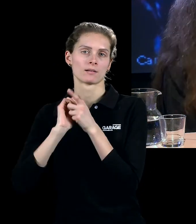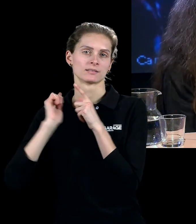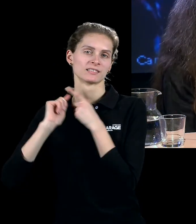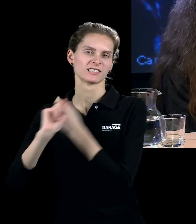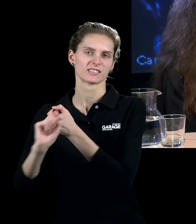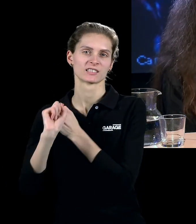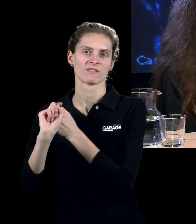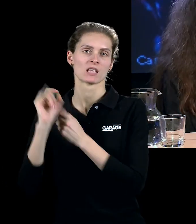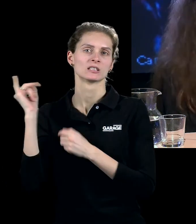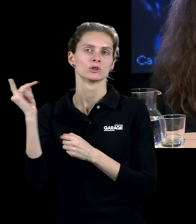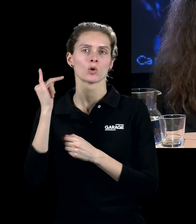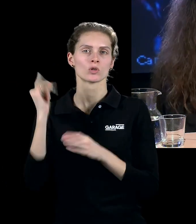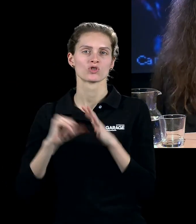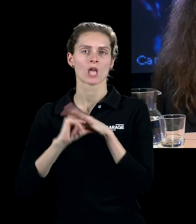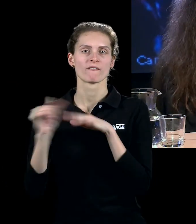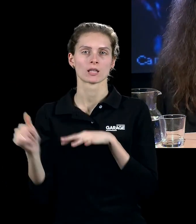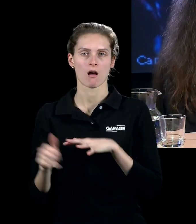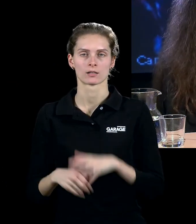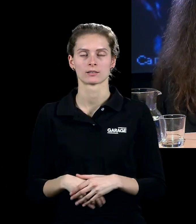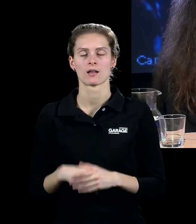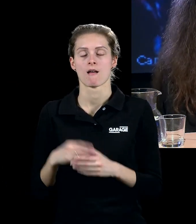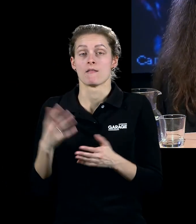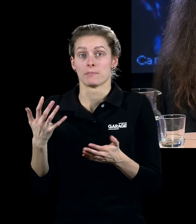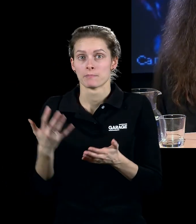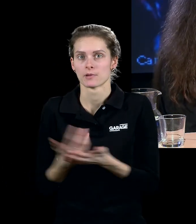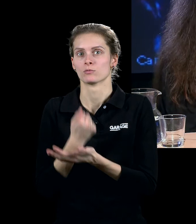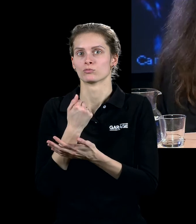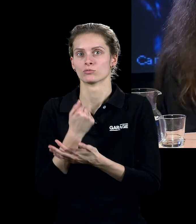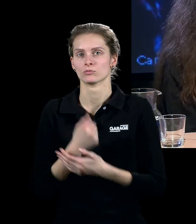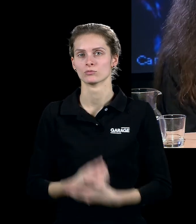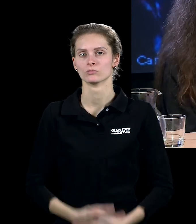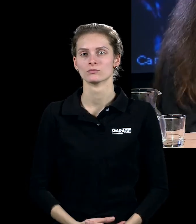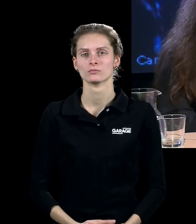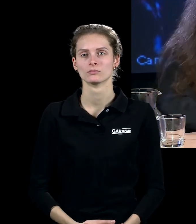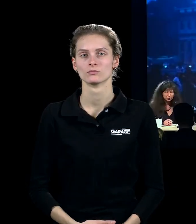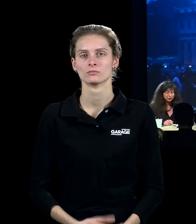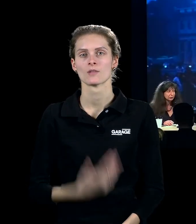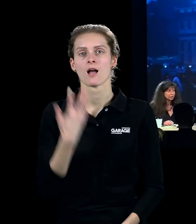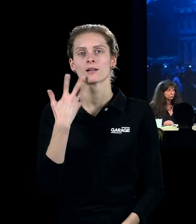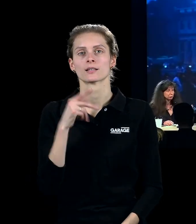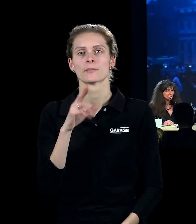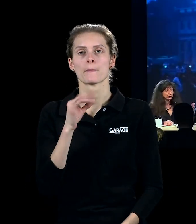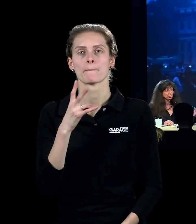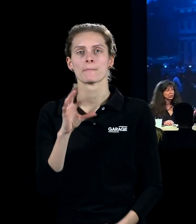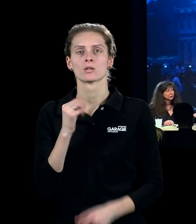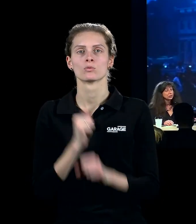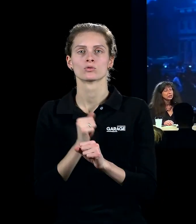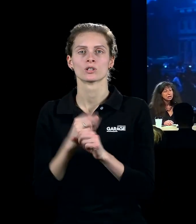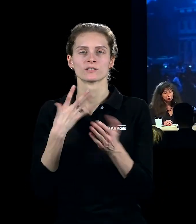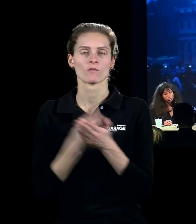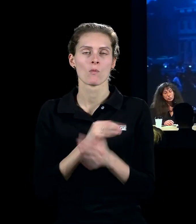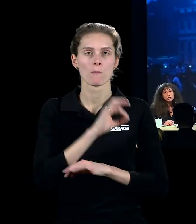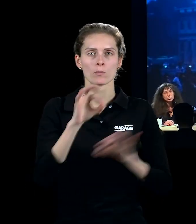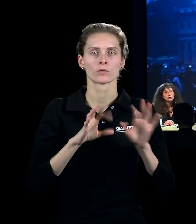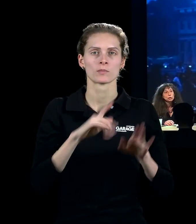с историческим авангардом, она всё-таки осуществилась. И когда Пинн делает свой проект в Касселе,